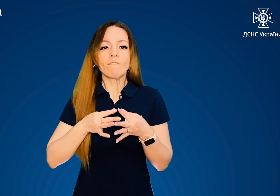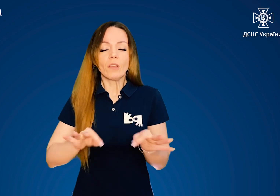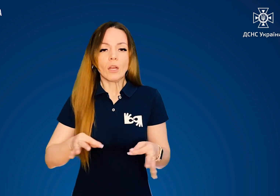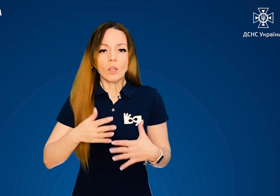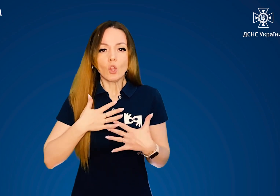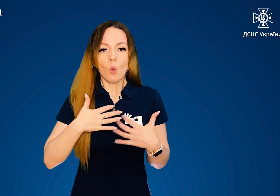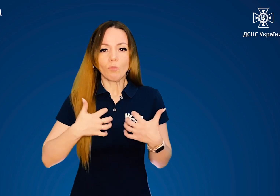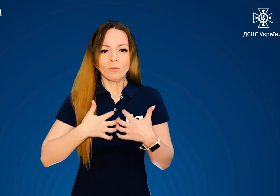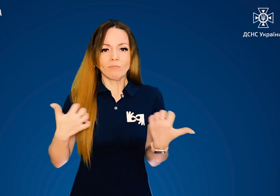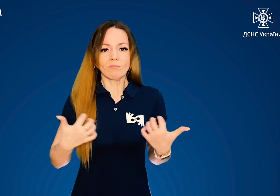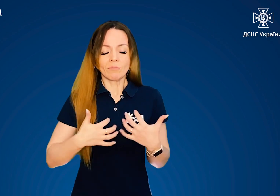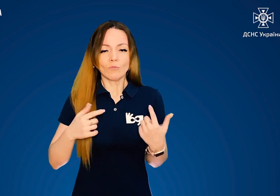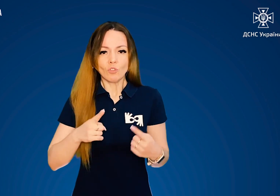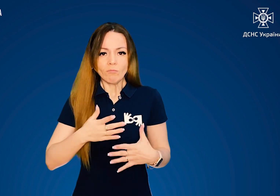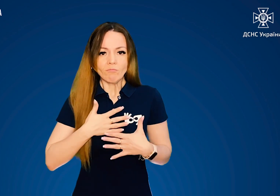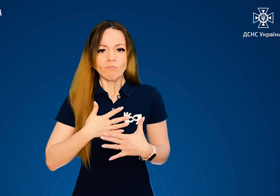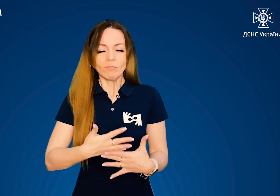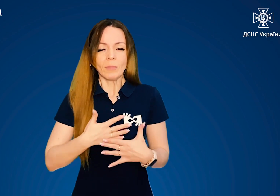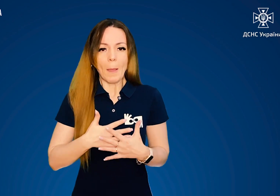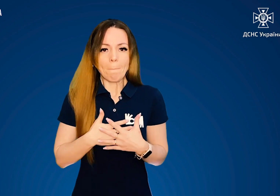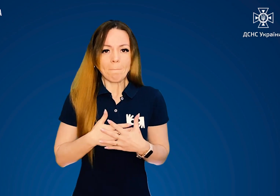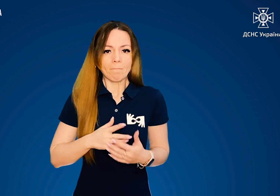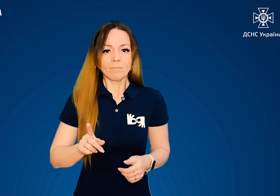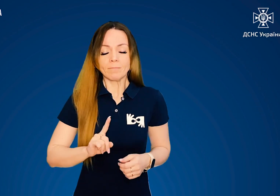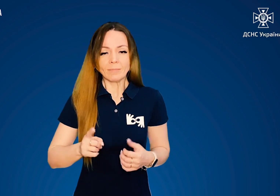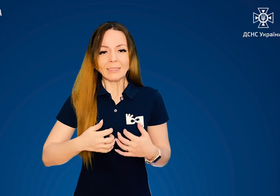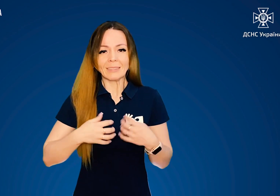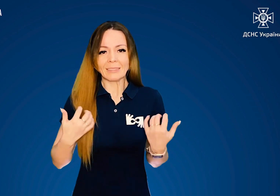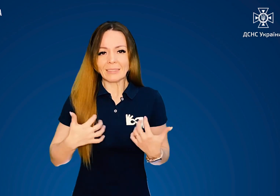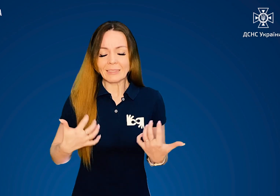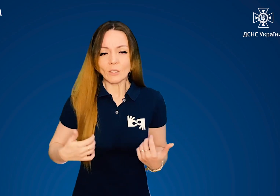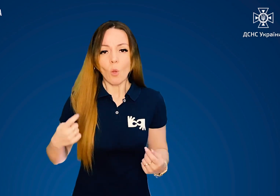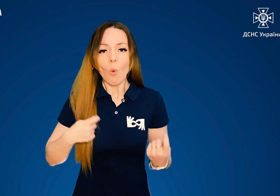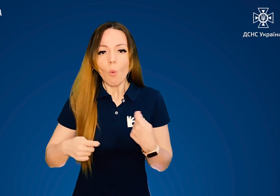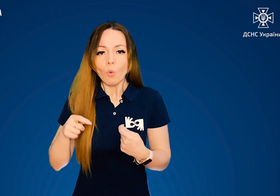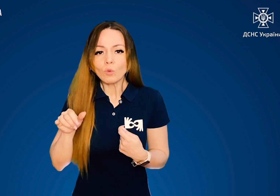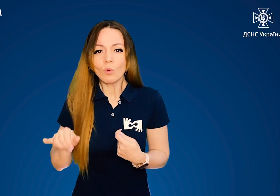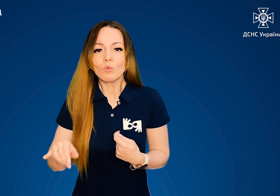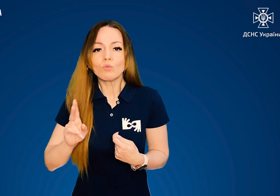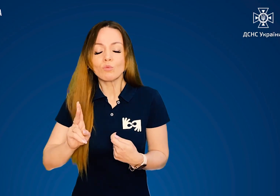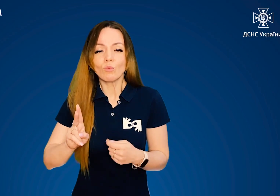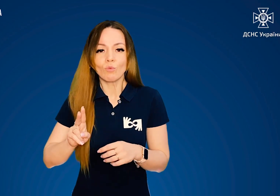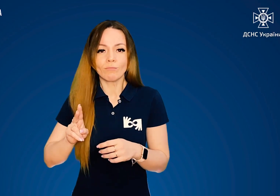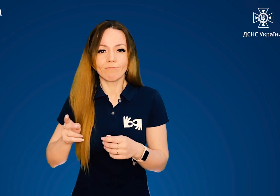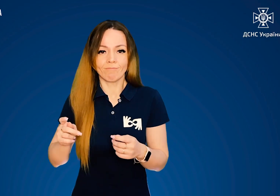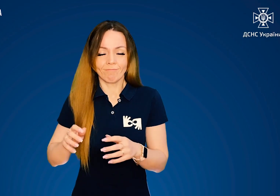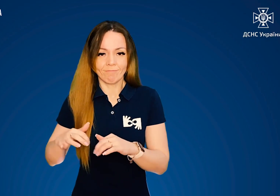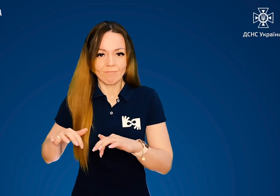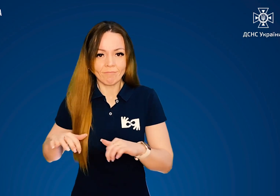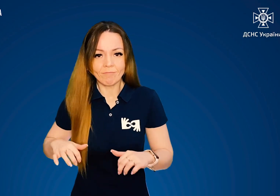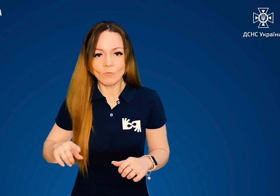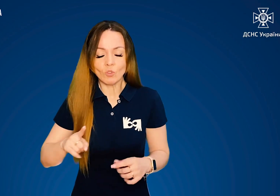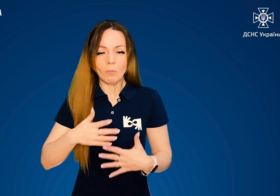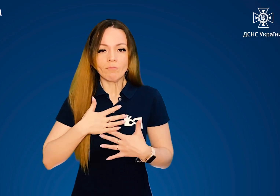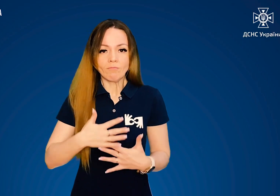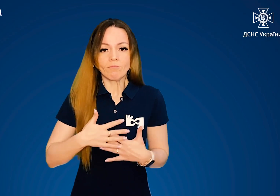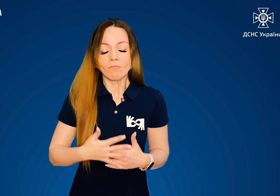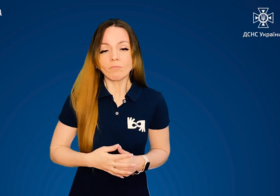Забезпечити вільний допуск повітря до легень. Розстебнути одяг, який ускладнює дихання.